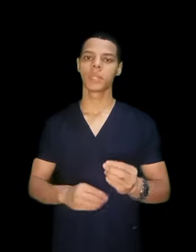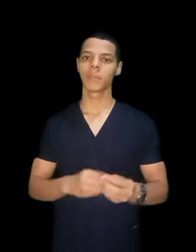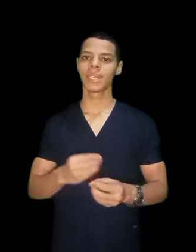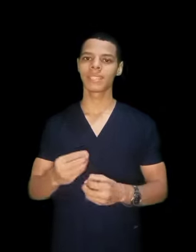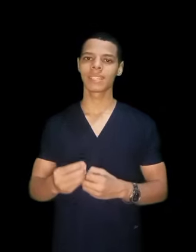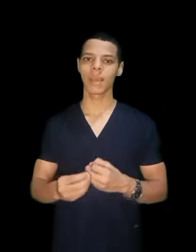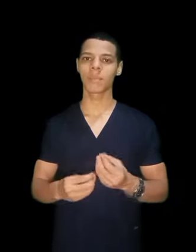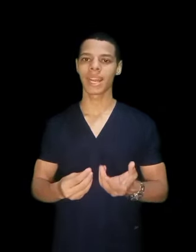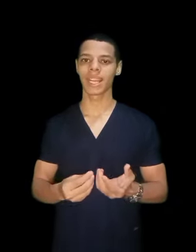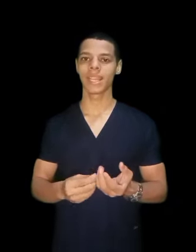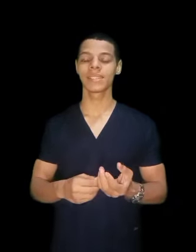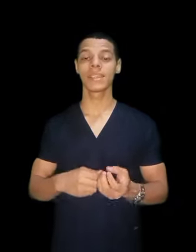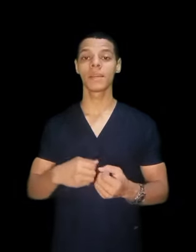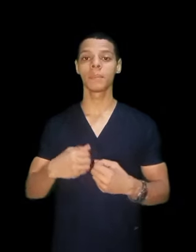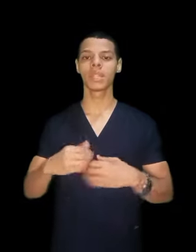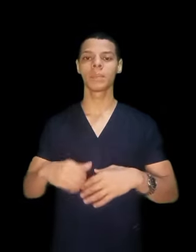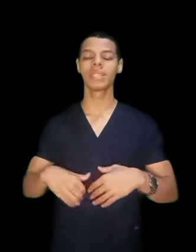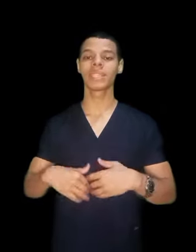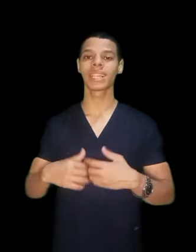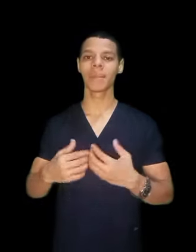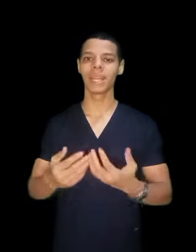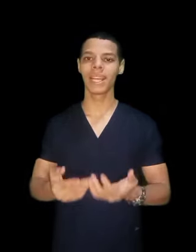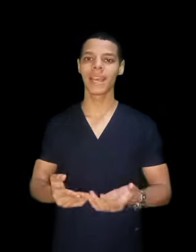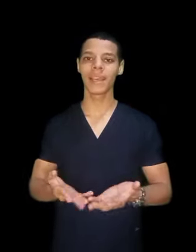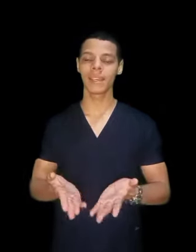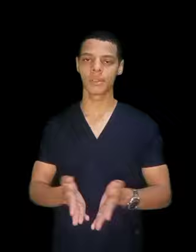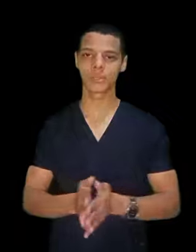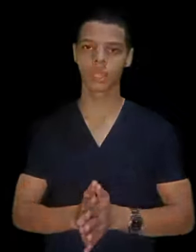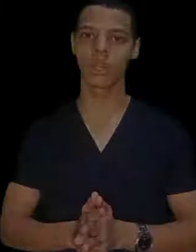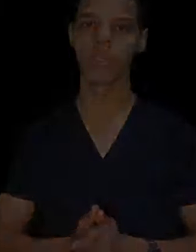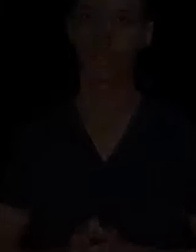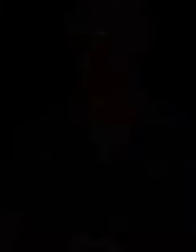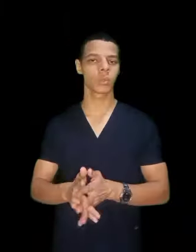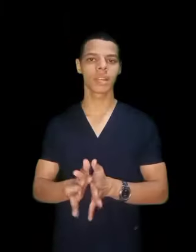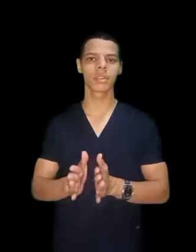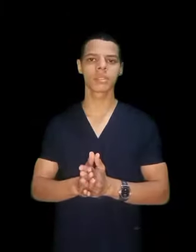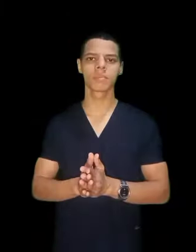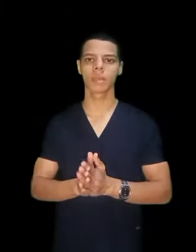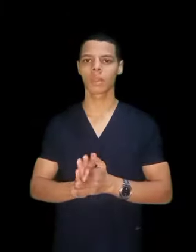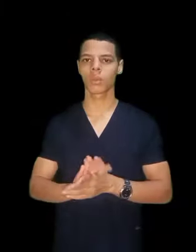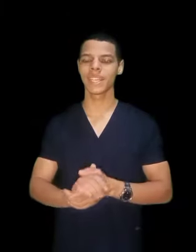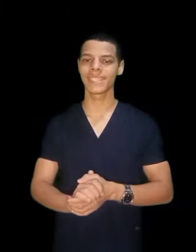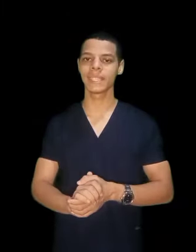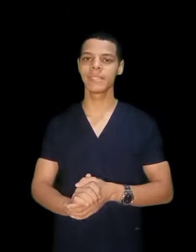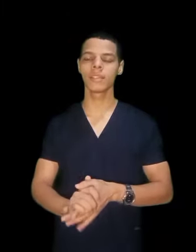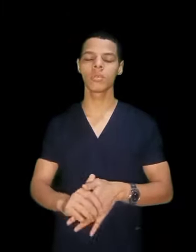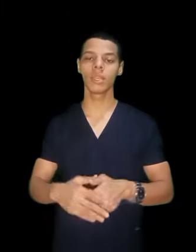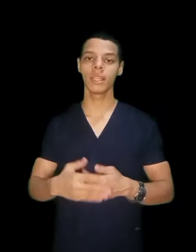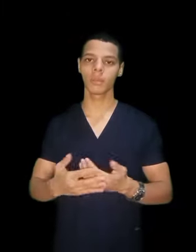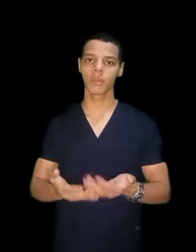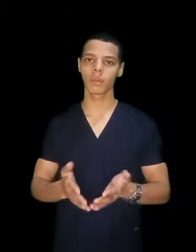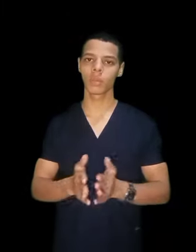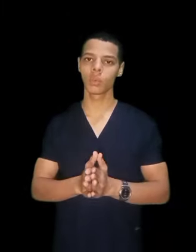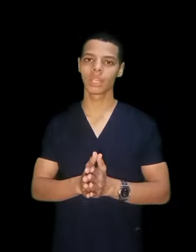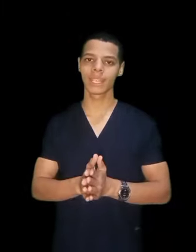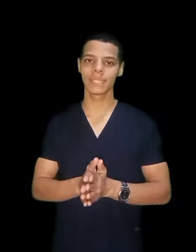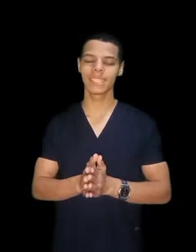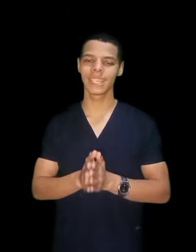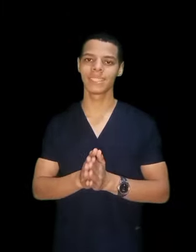بتبدأ ان انت تتعامل مع الاجهزة بتبدأ ان انت تعمل لها الصيانة وده قسم كويس جدا ومجبول جدا